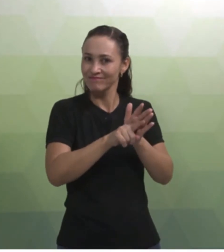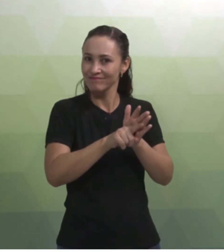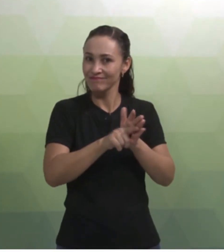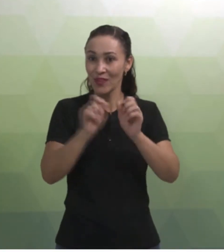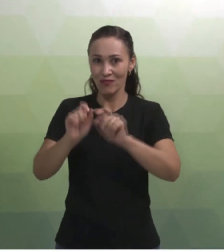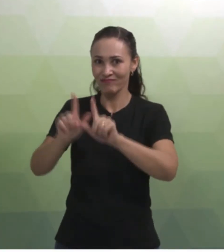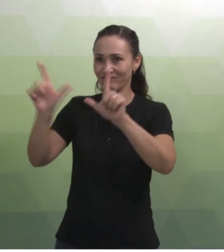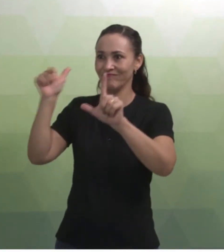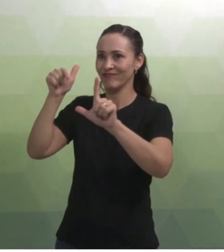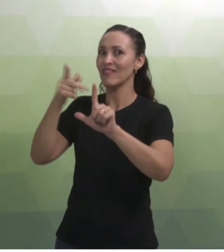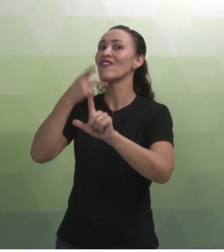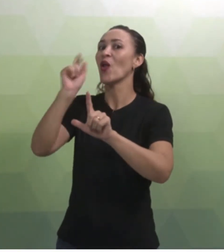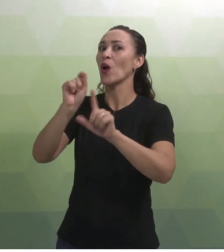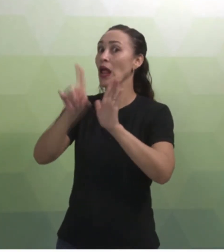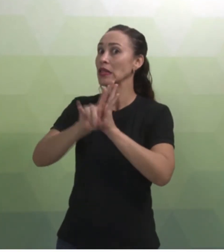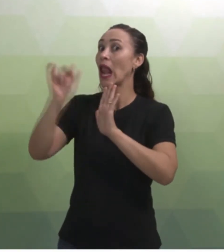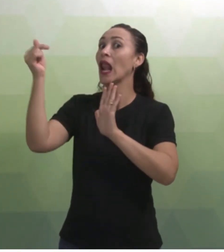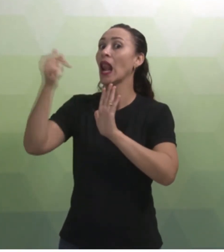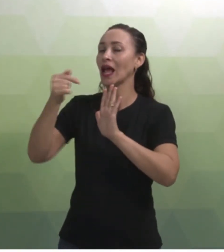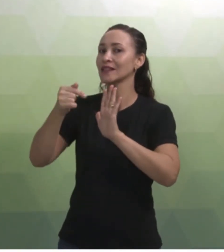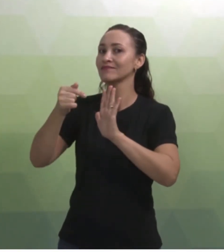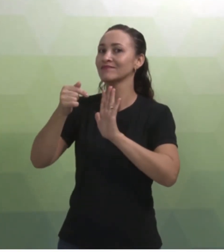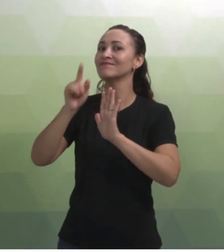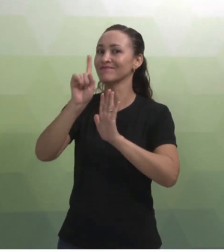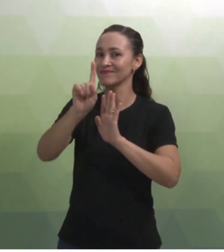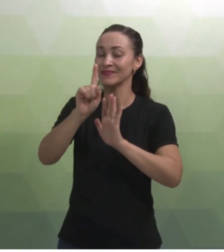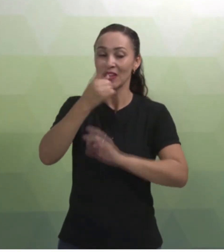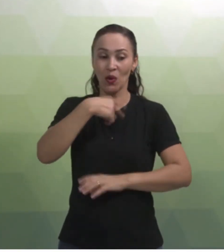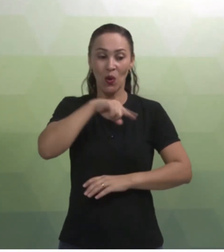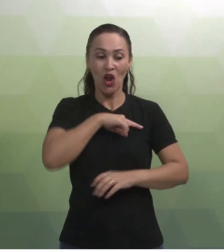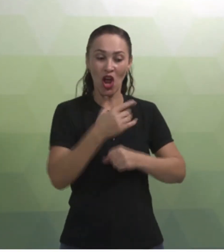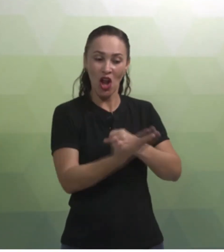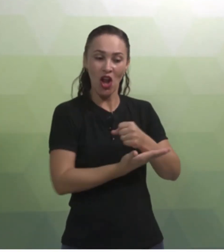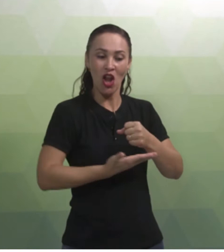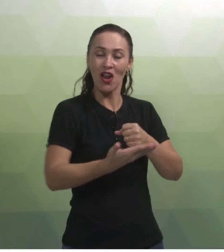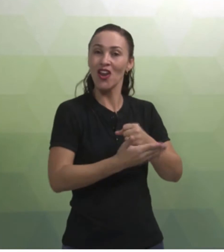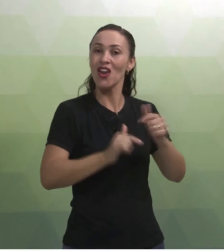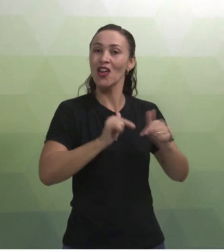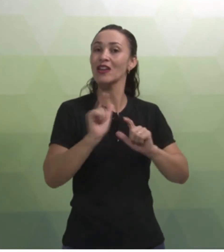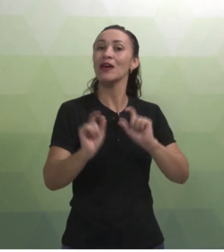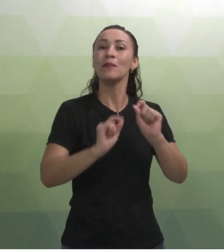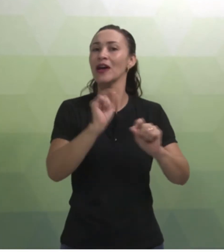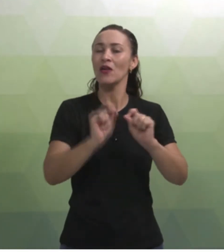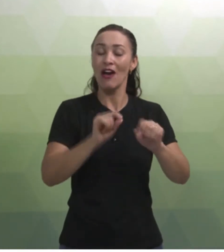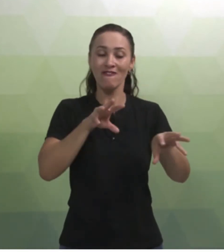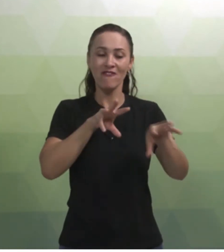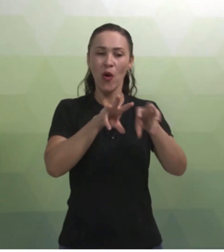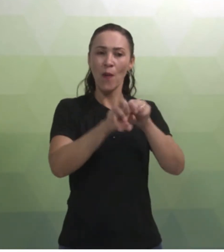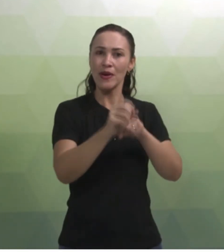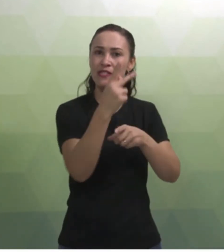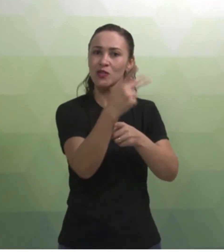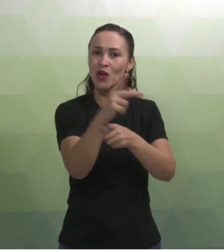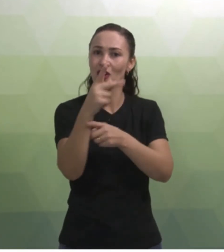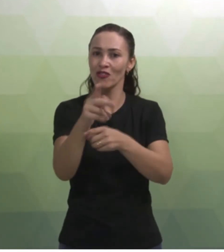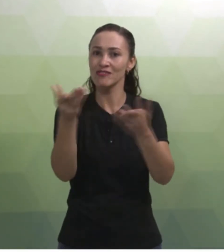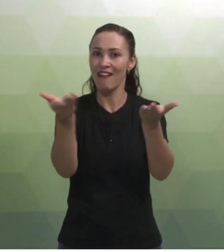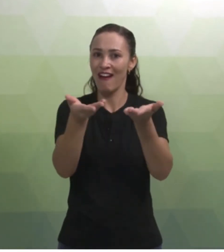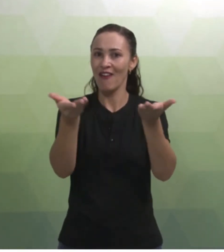respeito das leis. E o que embasa o nosso trabalho hoje, o que embasa essa formação que vocês estão tendo aqui, são as